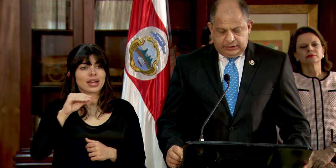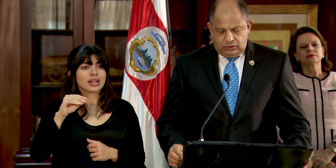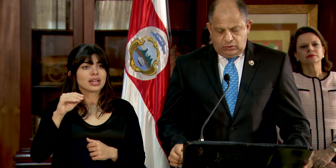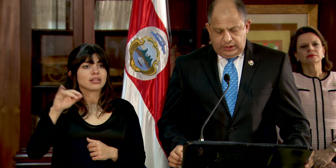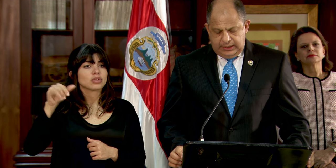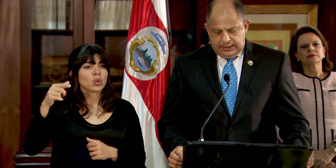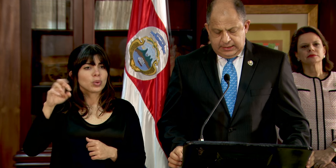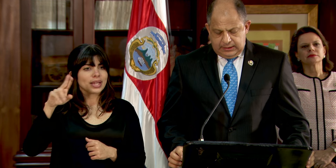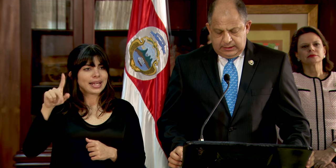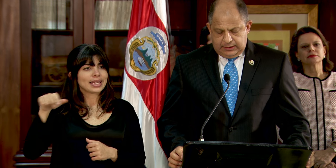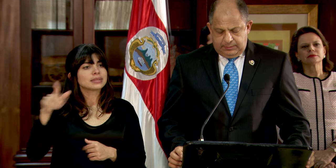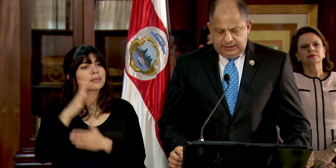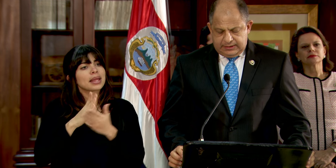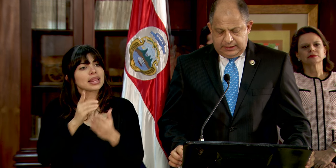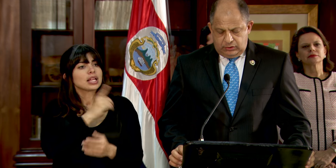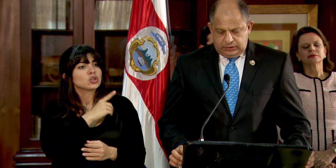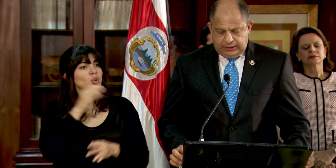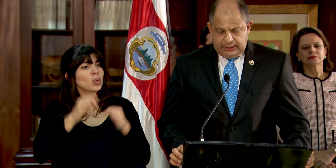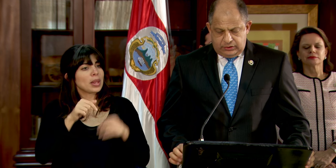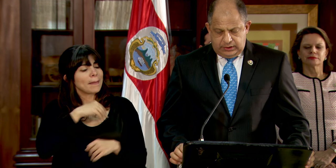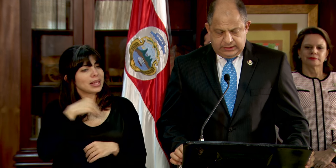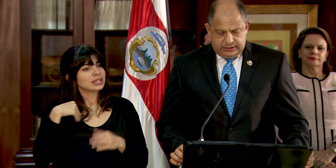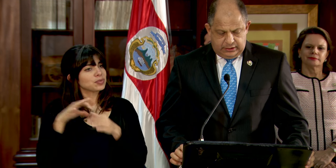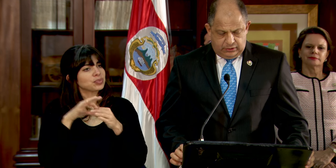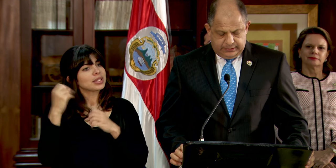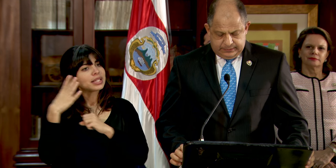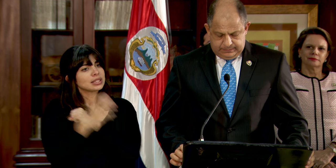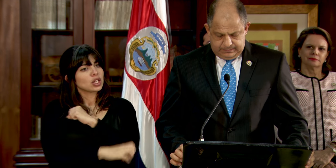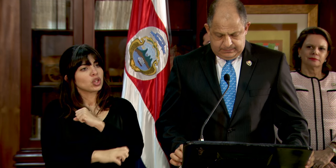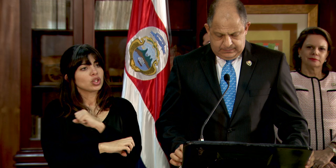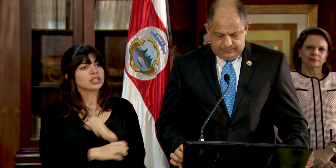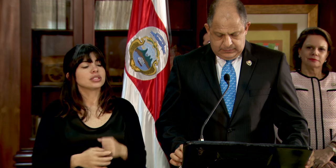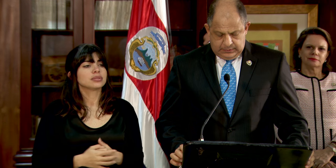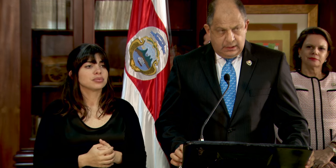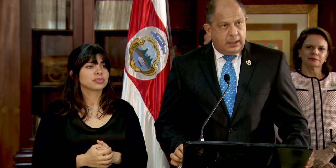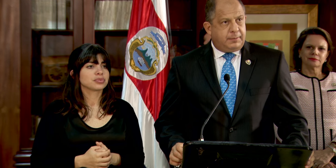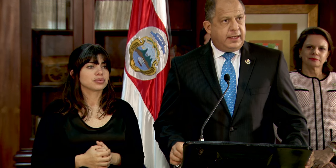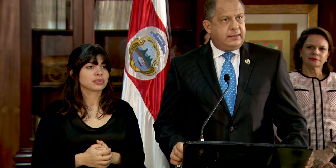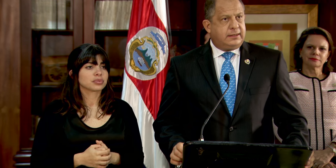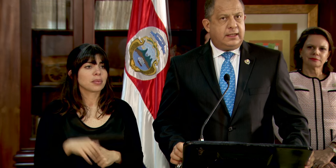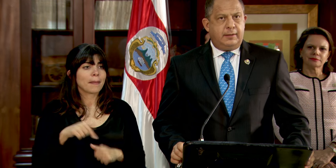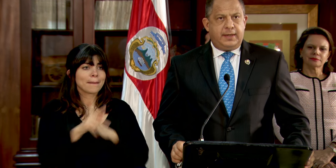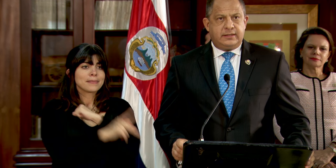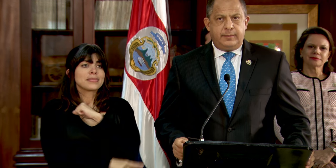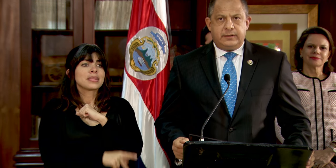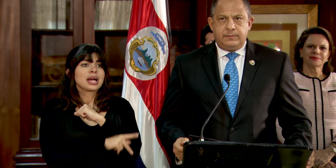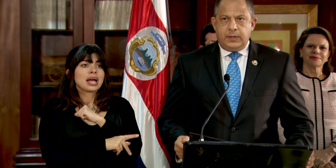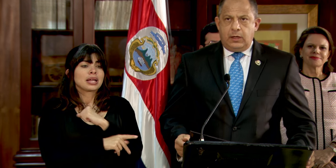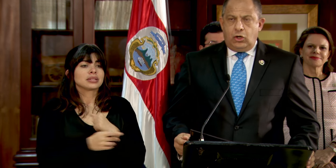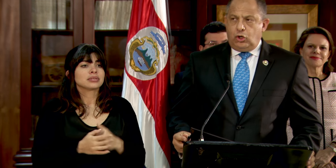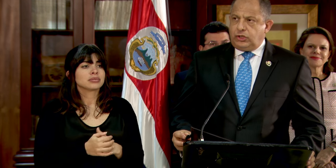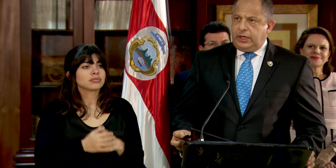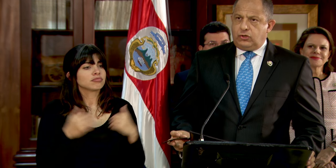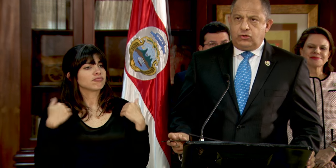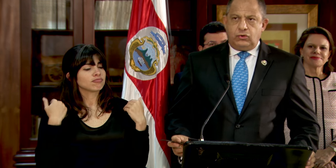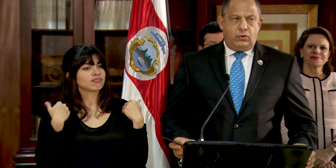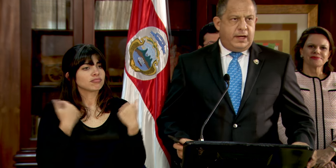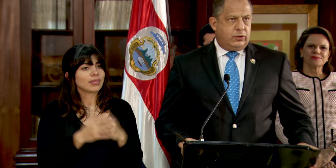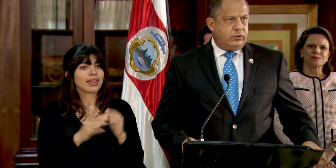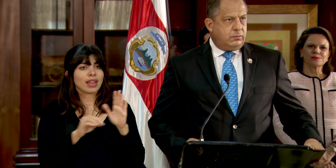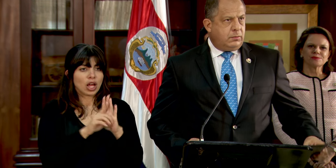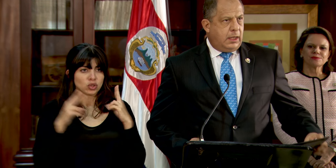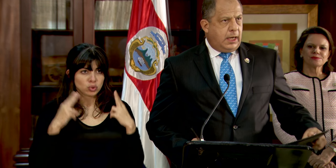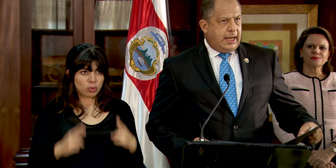de la Dirección Jurídica del Ministerio de Relaciones Exteriores. El país está de plácemes, los derechos